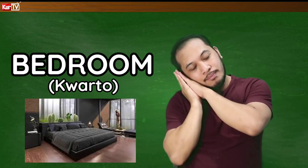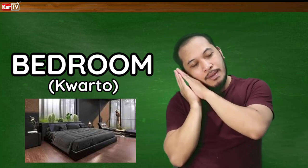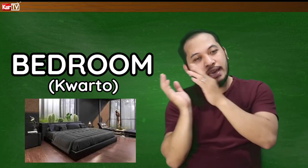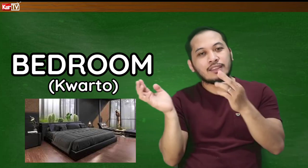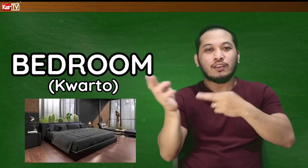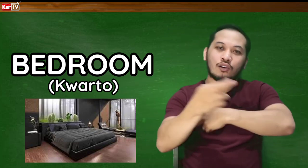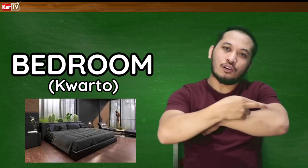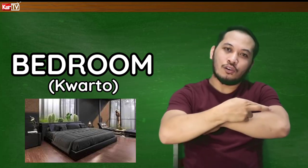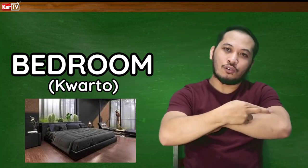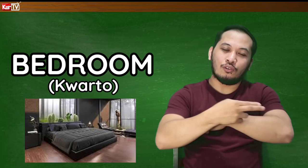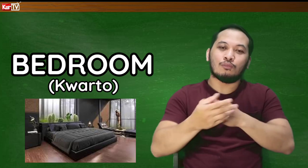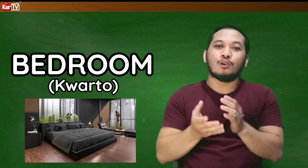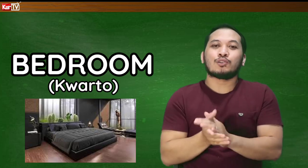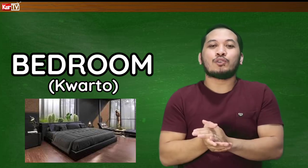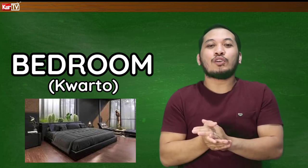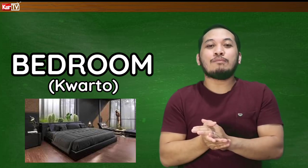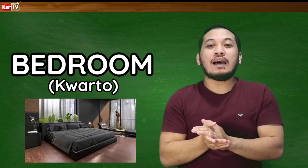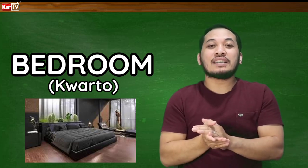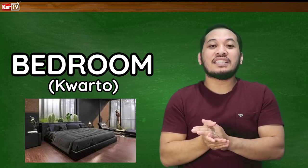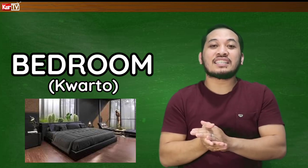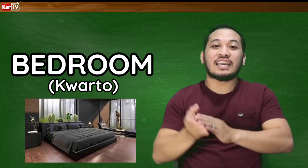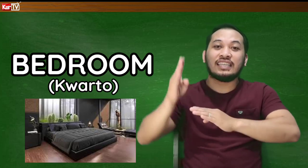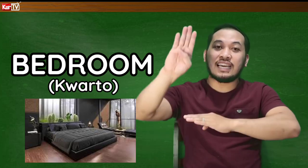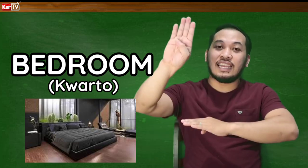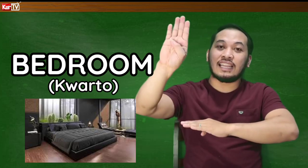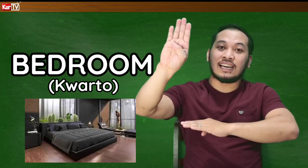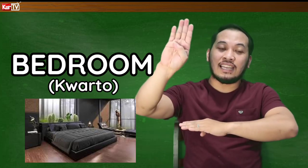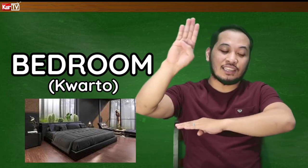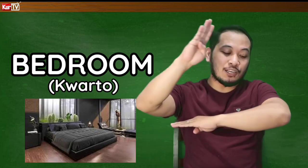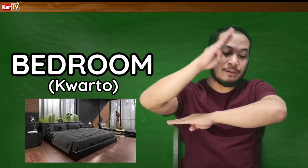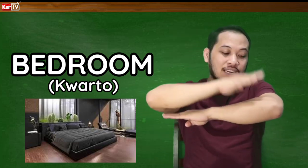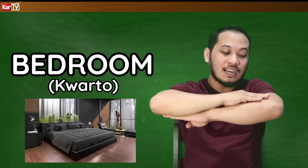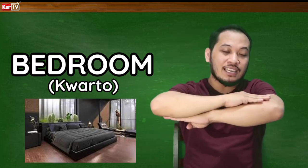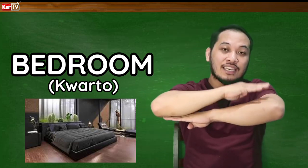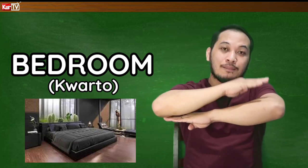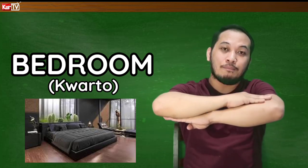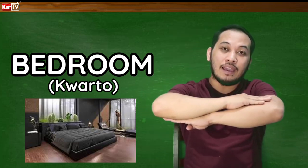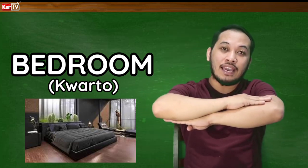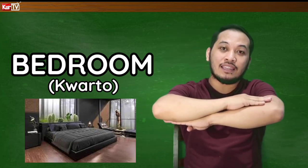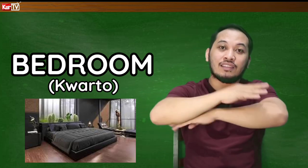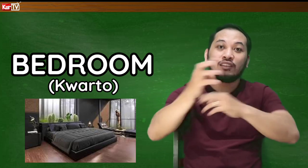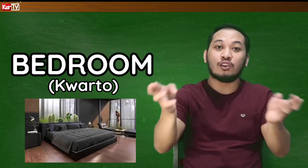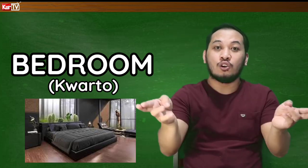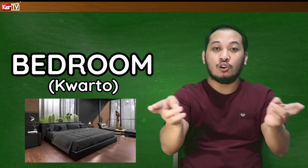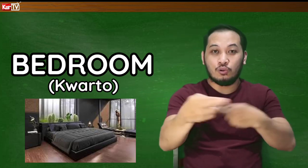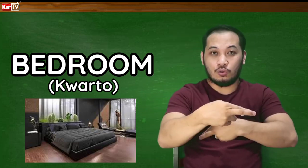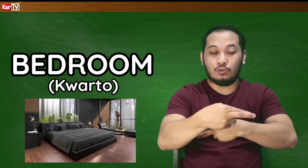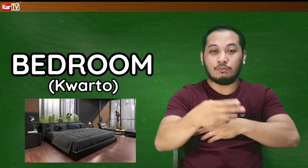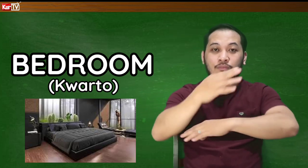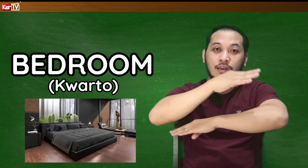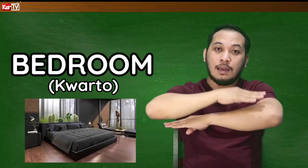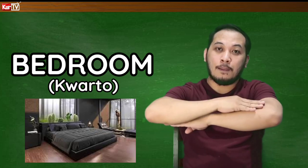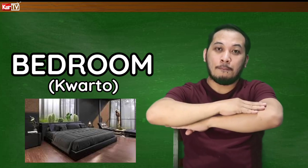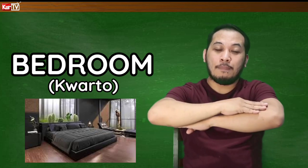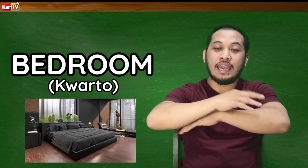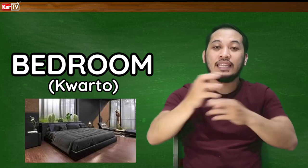Bed, room. So, yung iba ang sinasign nila, naka letter B na sa din yan. Bed, room. Bed,